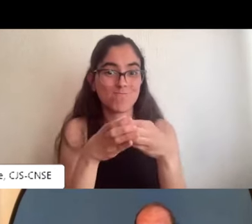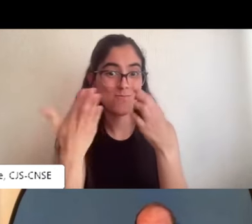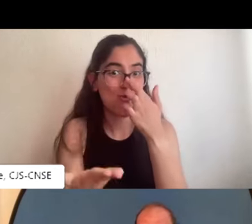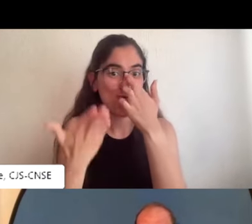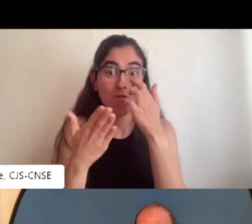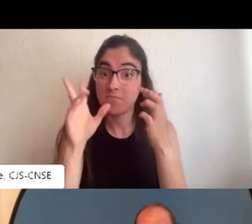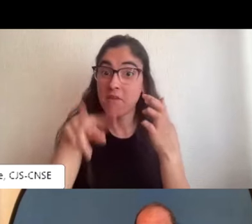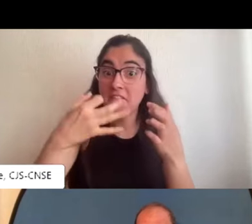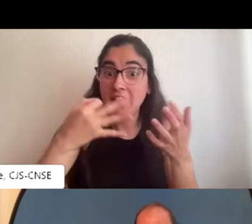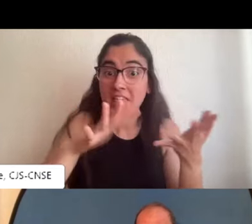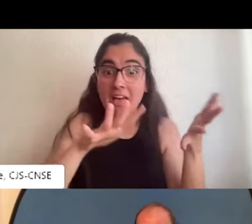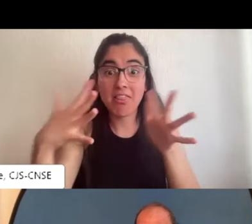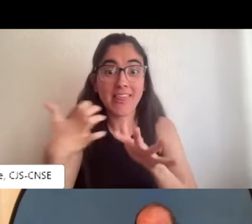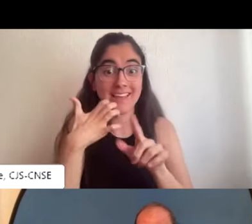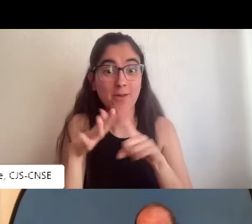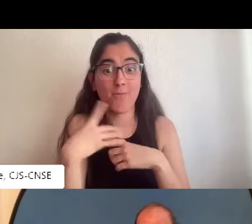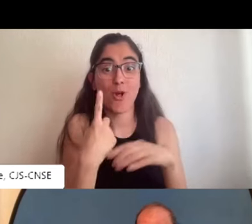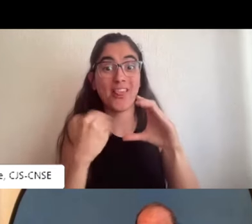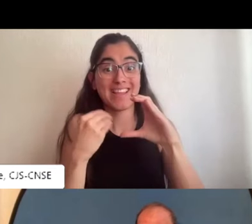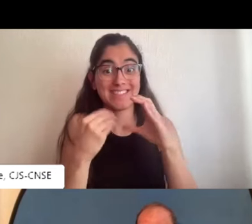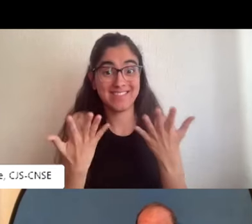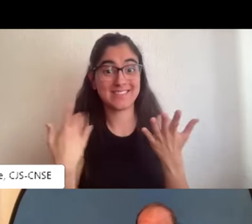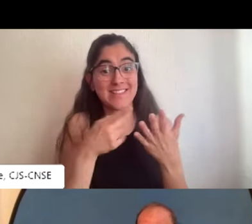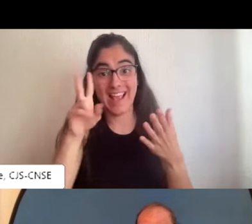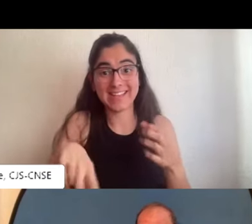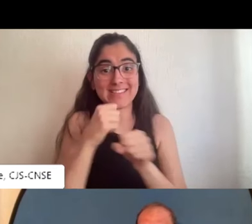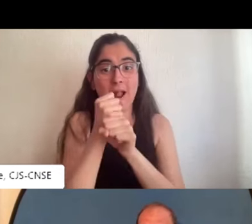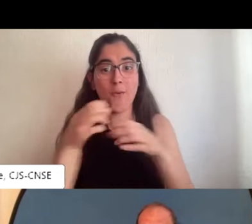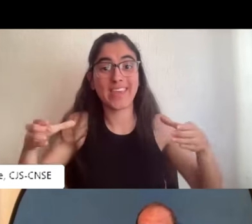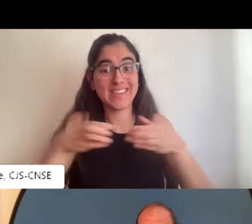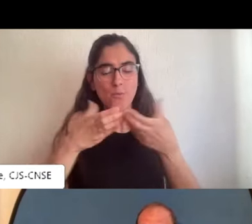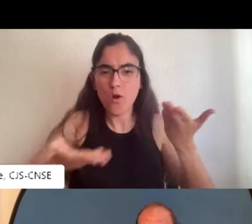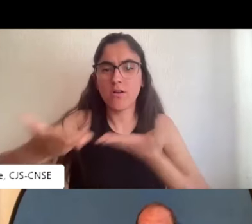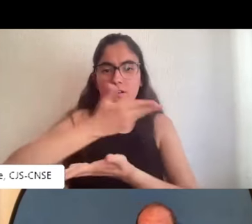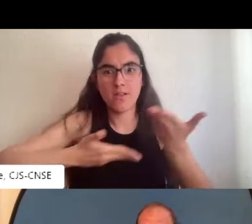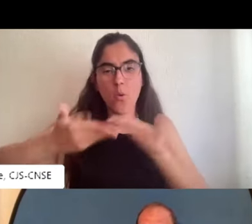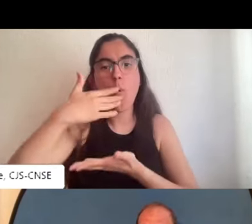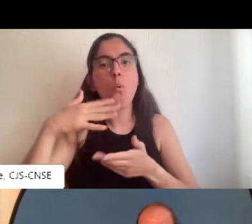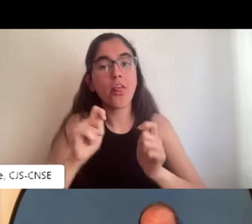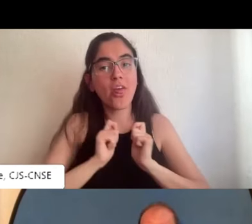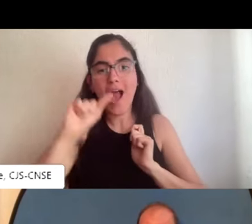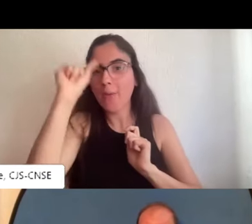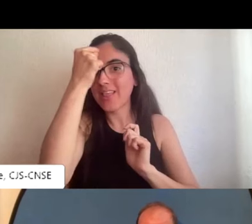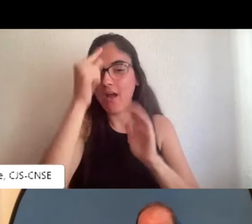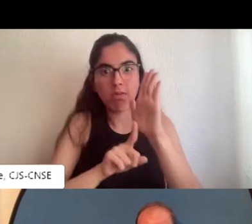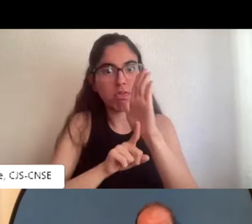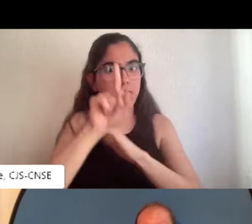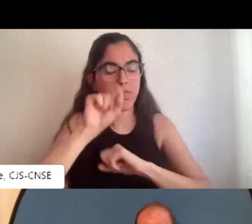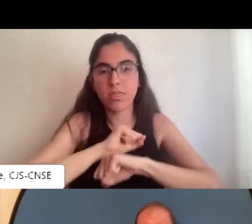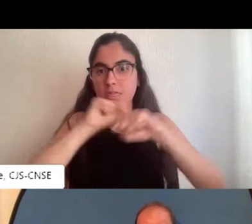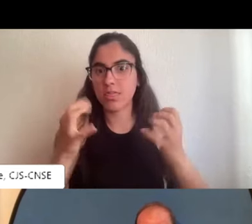interesante porque se valora mucho el trabajo en equipo. verdad que desde la CJS somos un equipo que